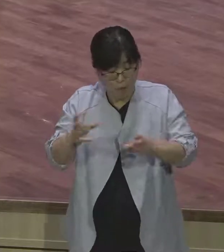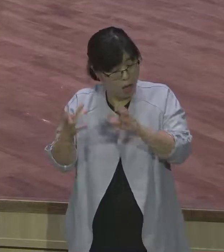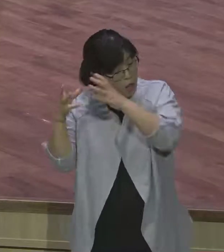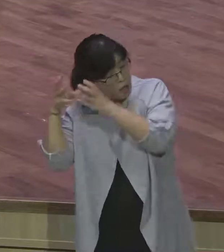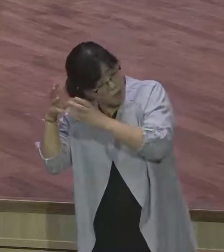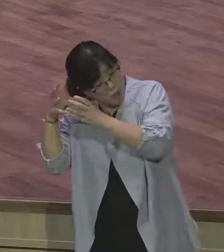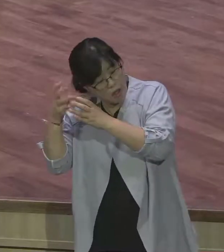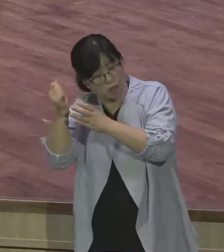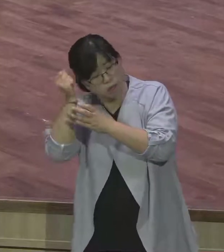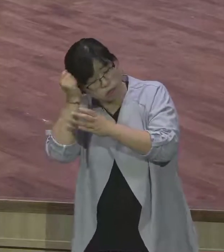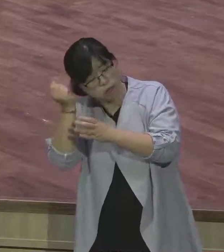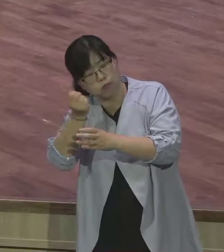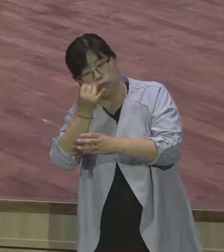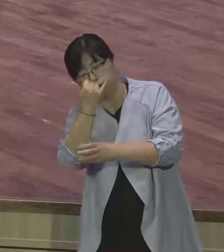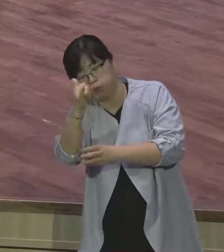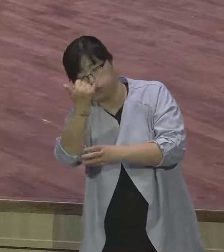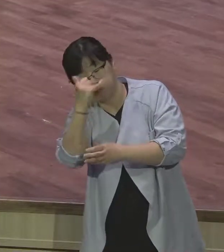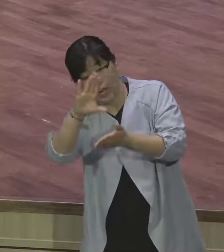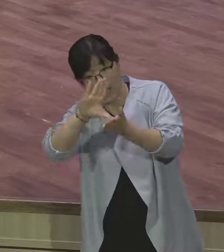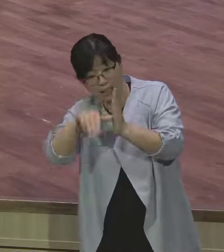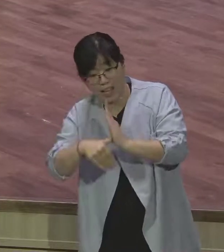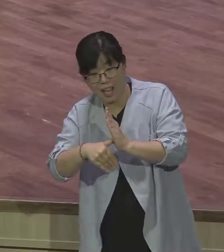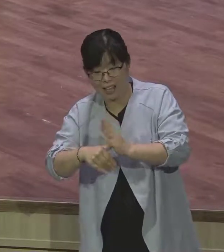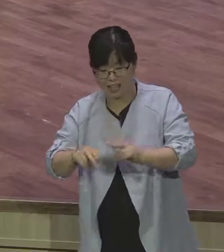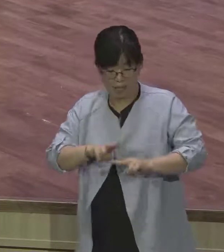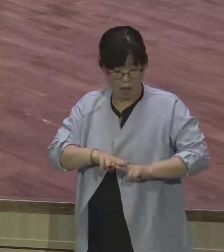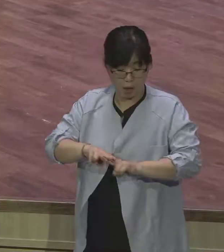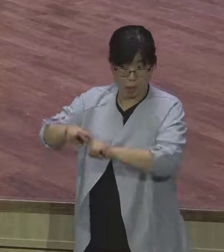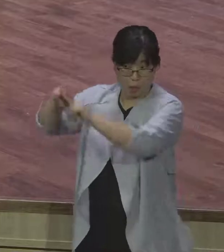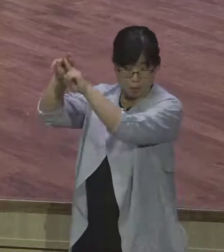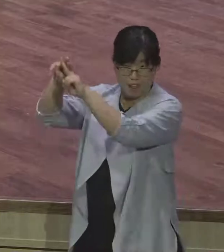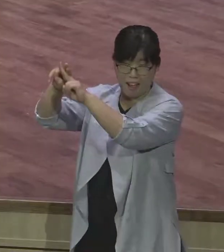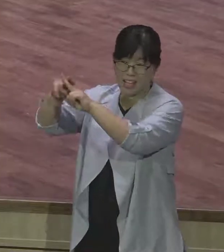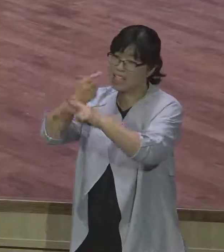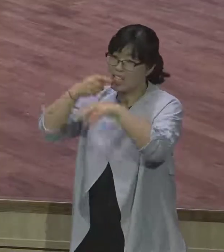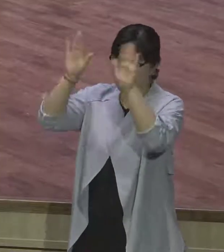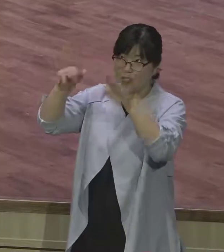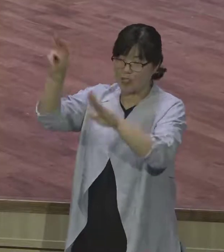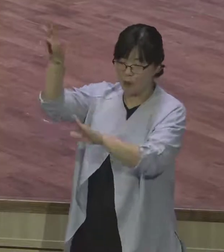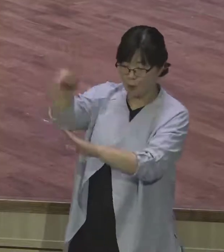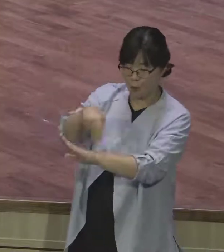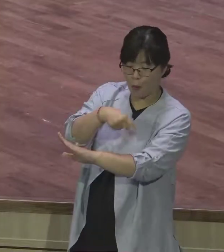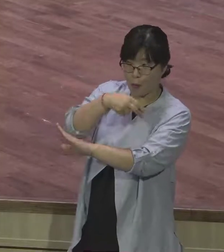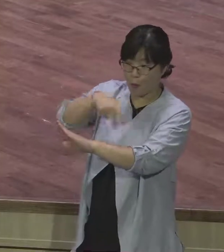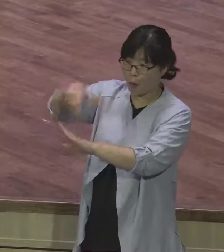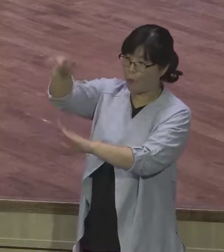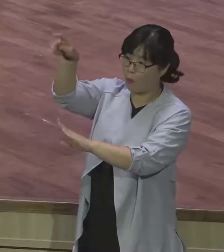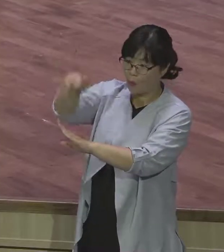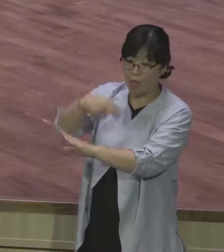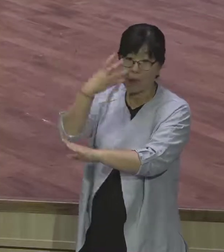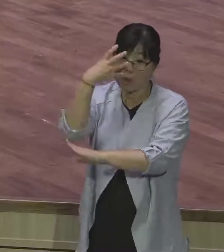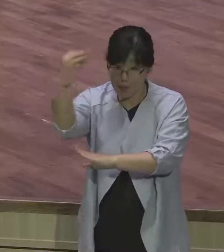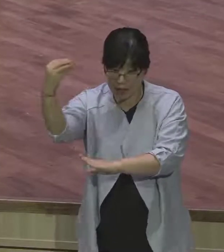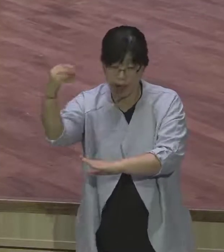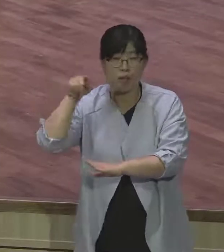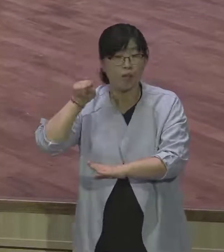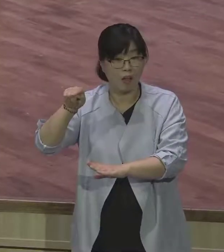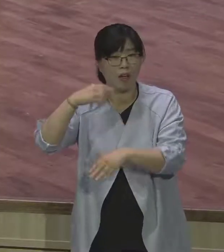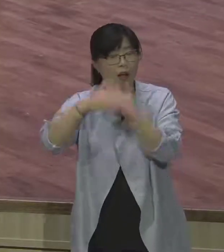이런 신세로 가고 있는데도 불구하고 하나님이 나타나셨다. 그래서 일단은 야곱의 삶에